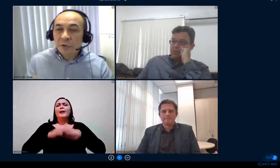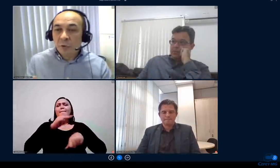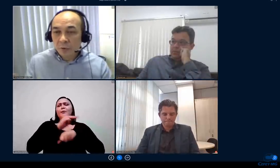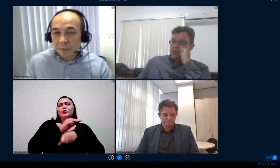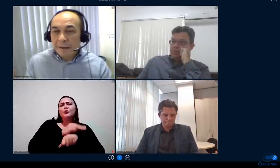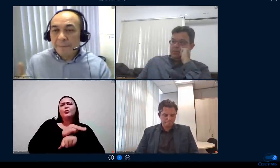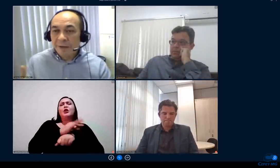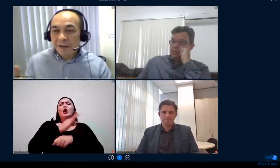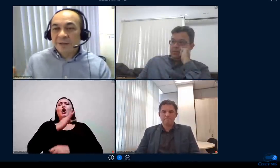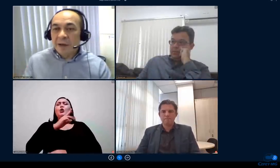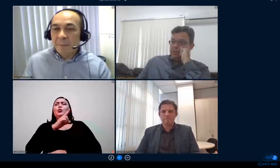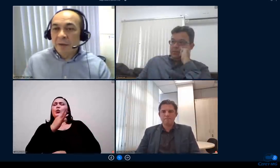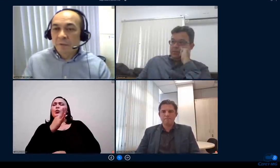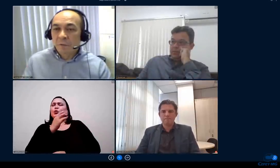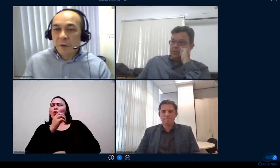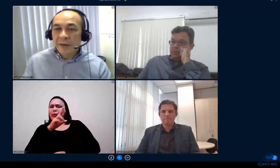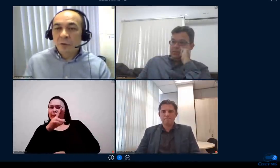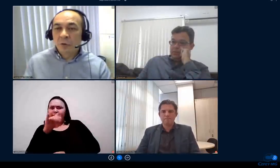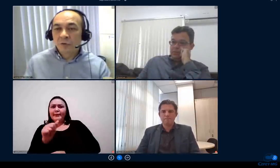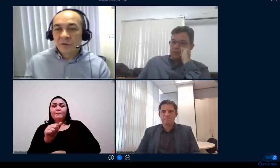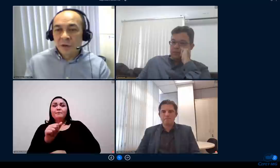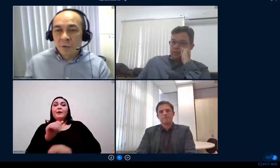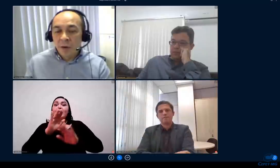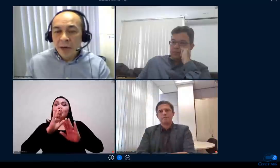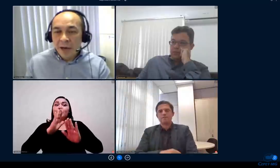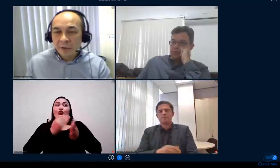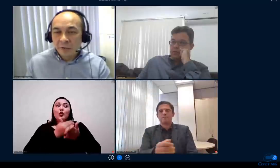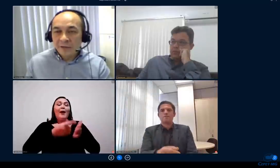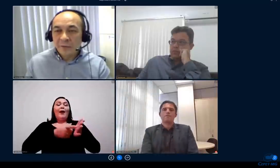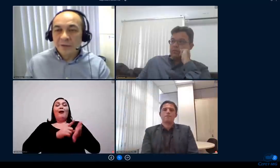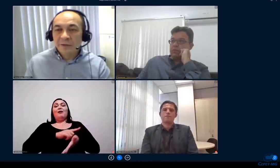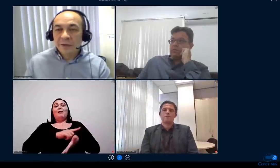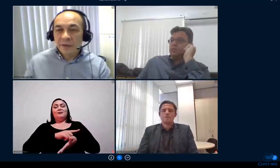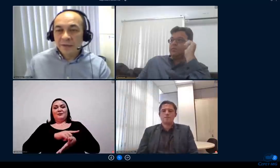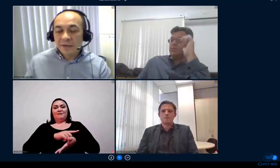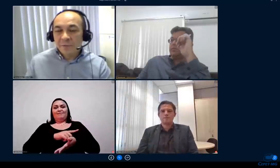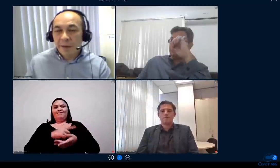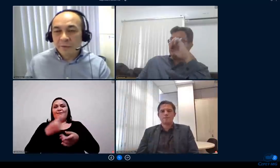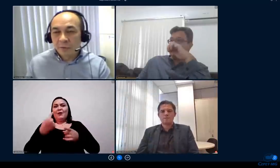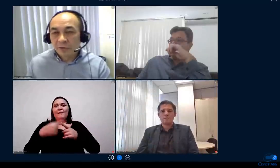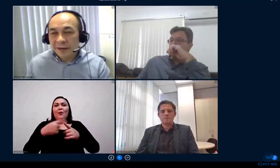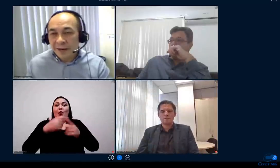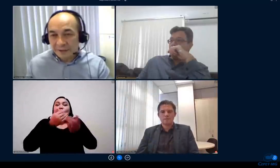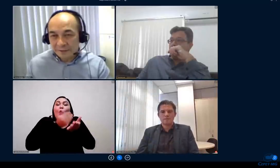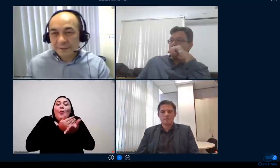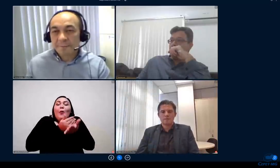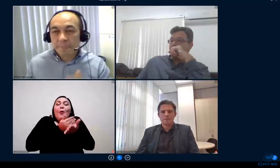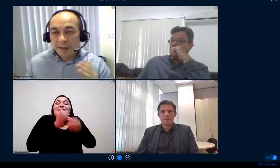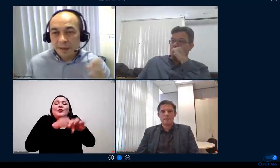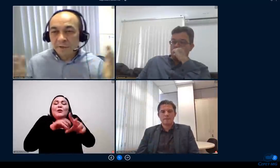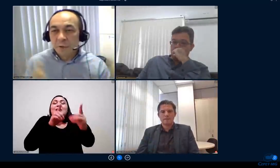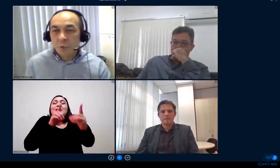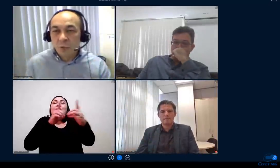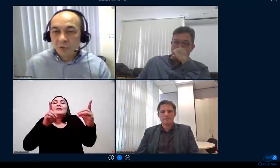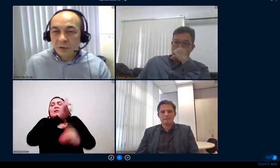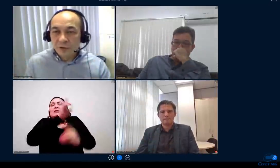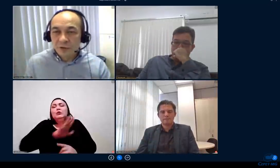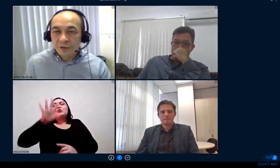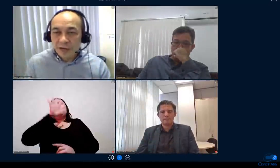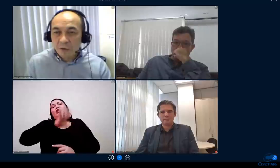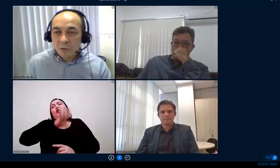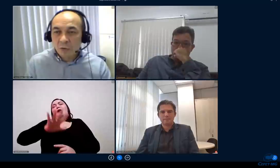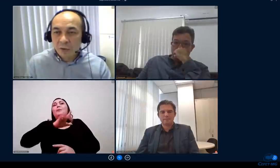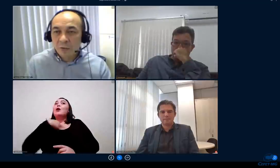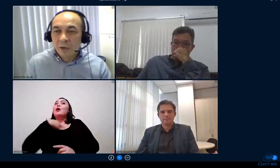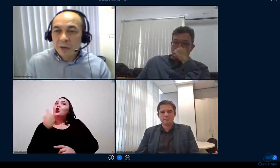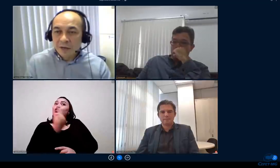adiantou a primeira etapa que foi a introdução à educação à distância e aspectos gerais esse foi um curso que a gente